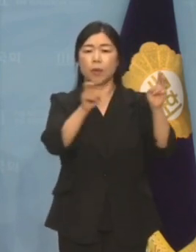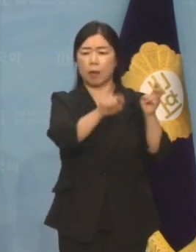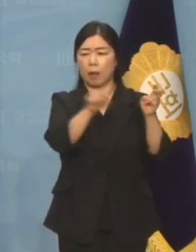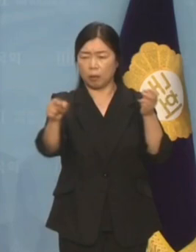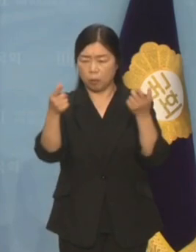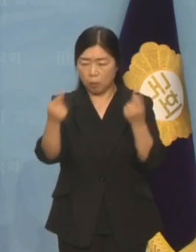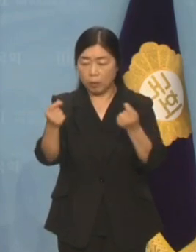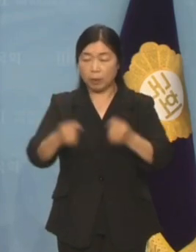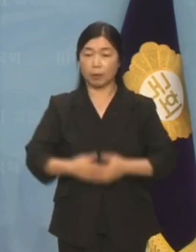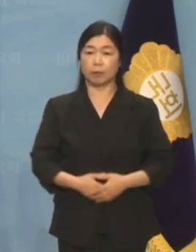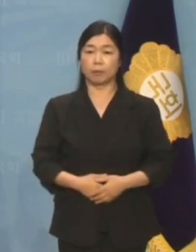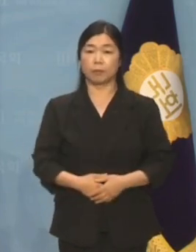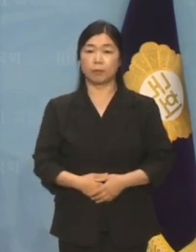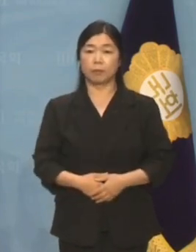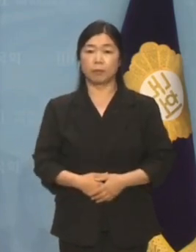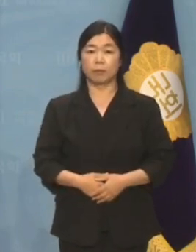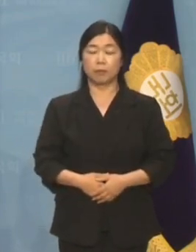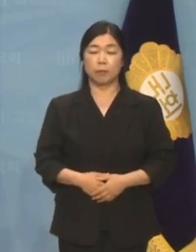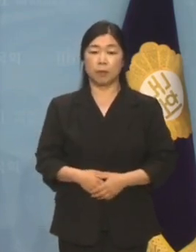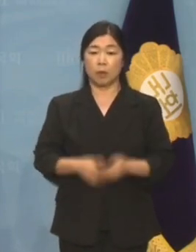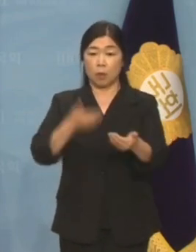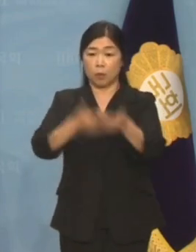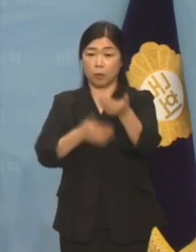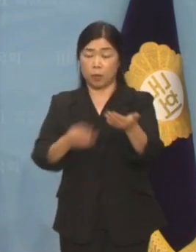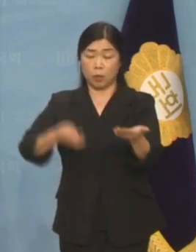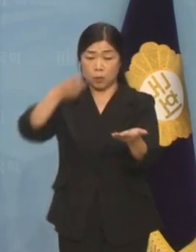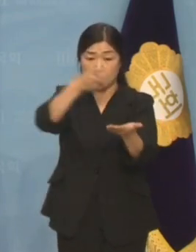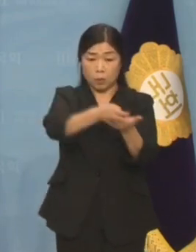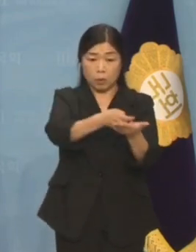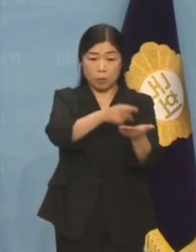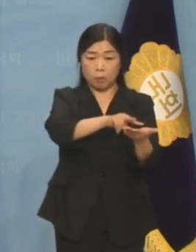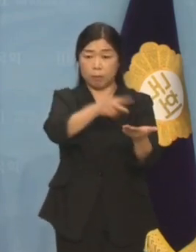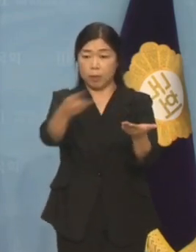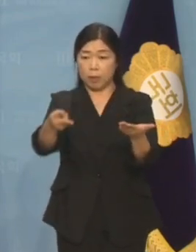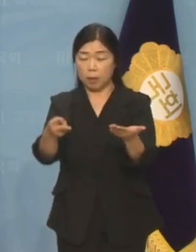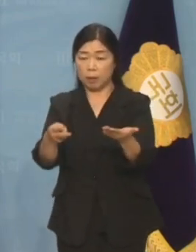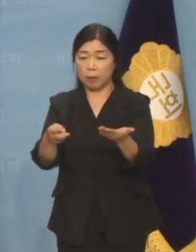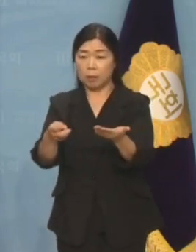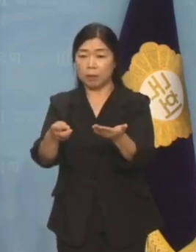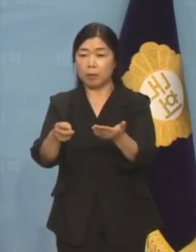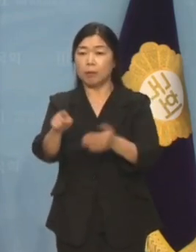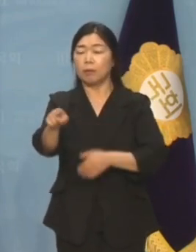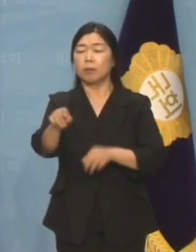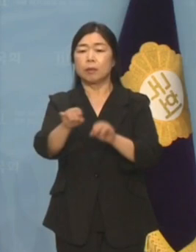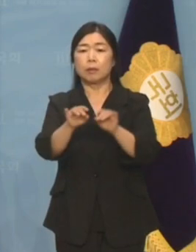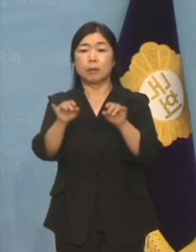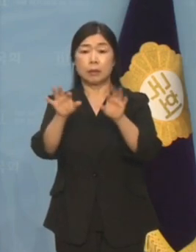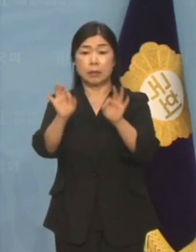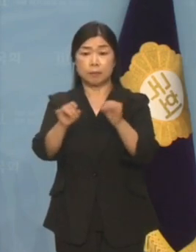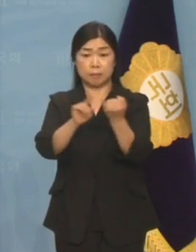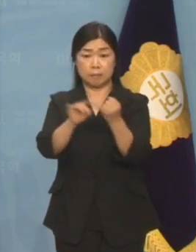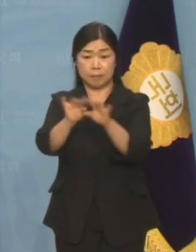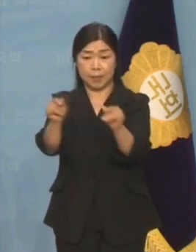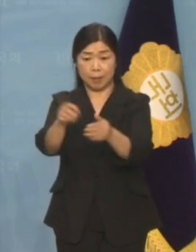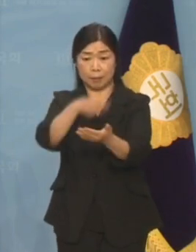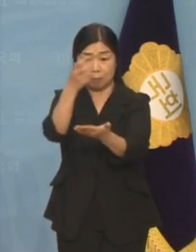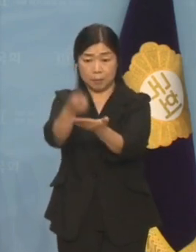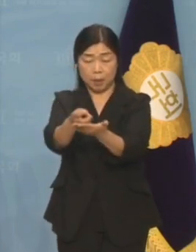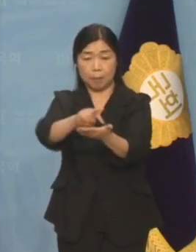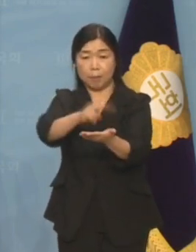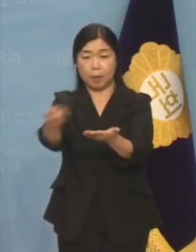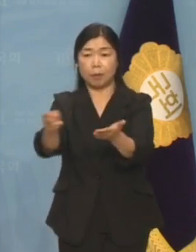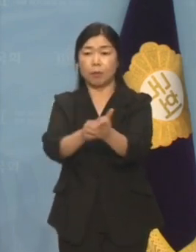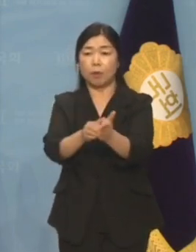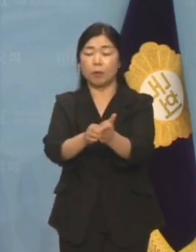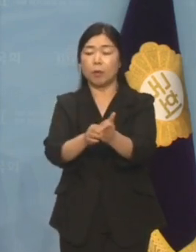하루아침에 고속도로 종점이 김 여사 일가가 소유한 땅이 있는 것으로 변경되고 그 인근에 추가로